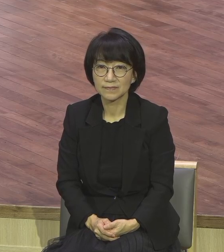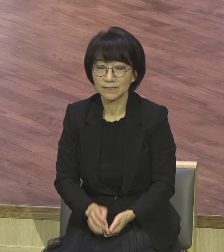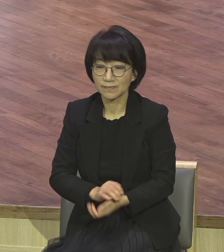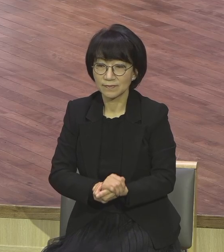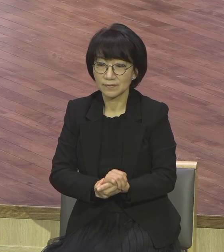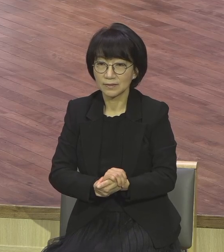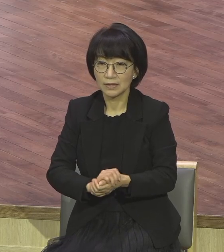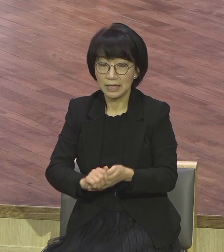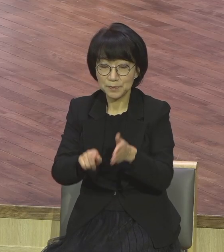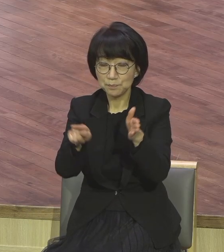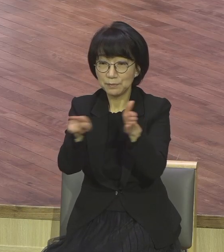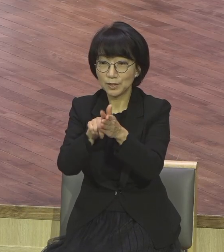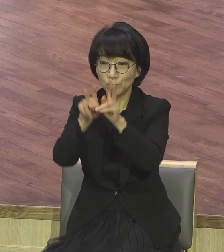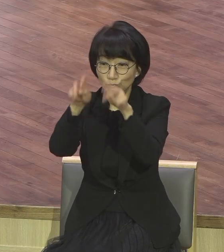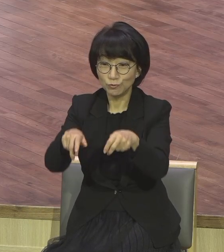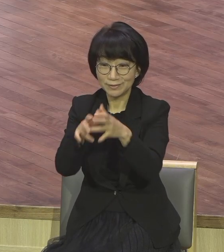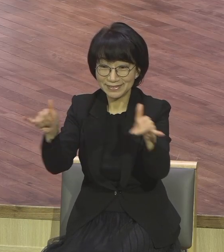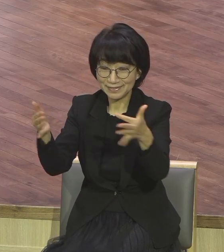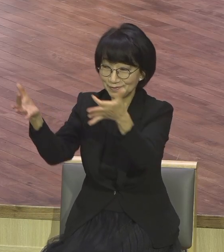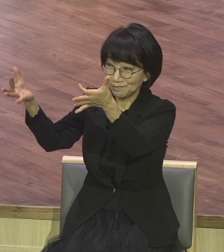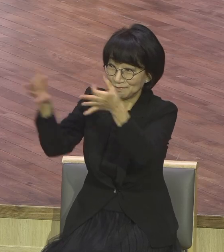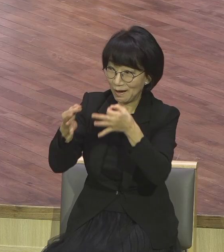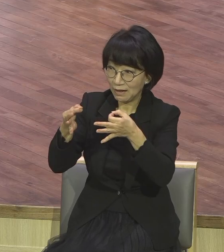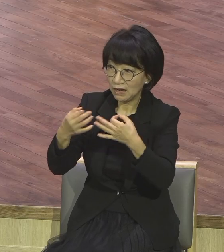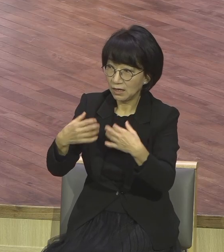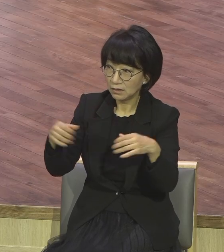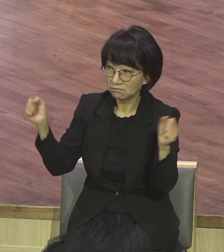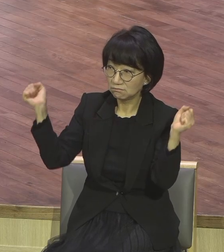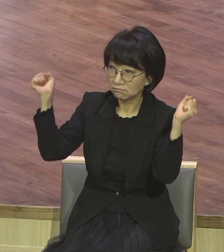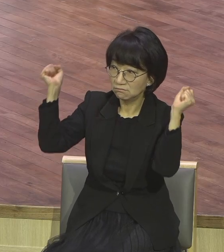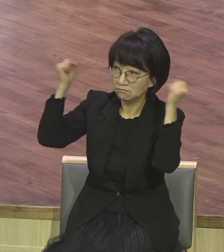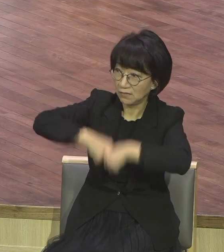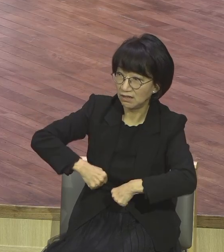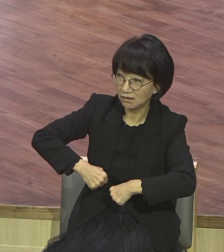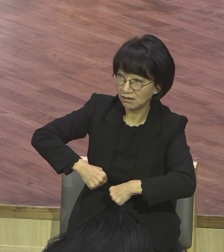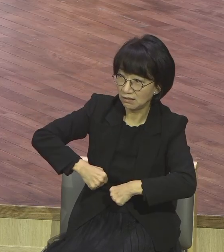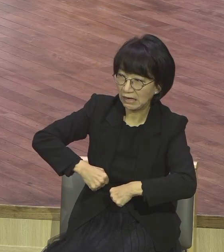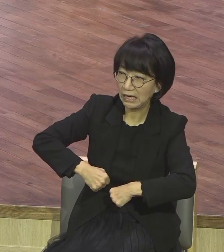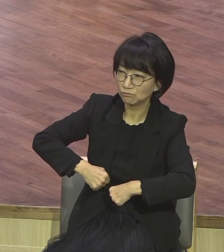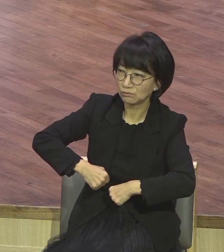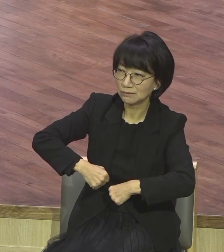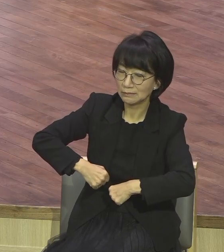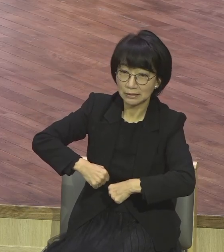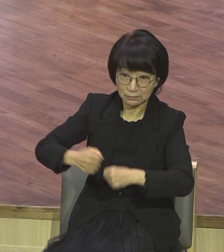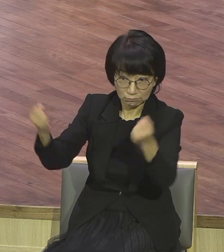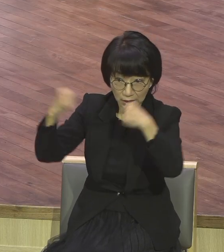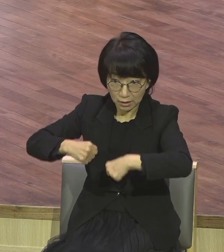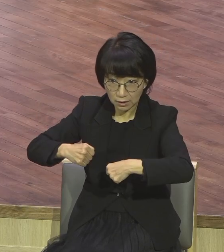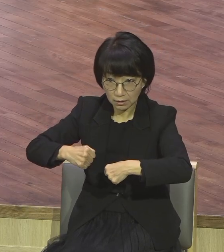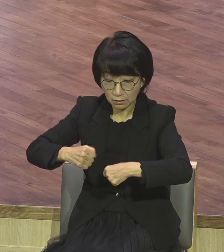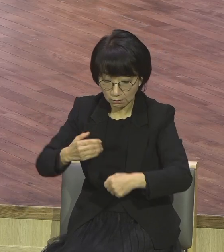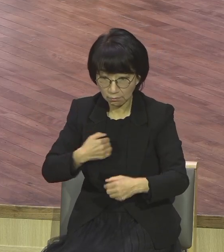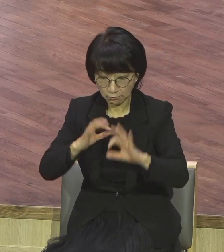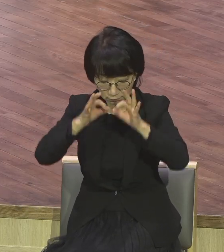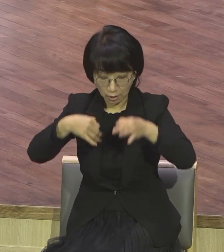불신적으로는 아이고 저 망했구나 그런데 아니에요. 영적으로는 이것 때문에 내가 영적 하나님을 더 깊이 깊이 아는